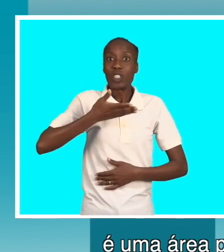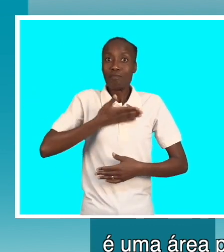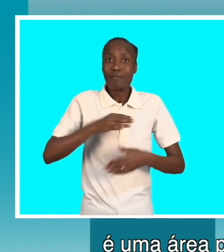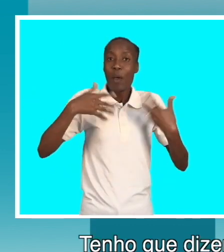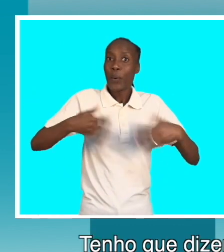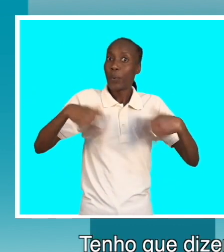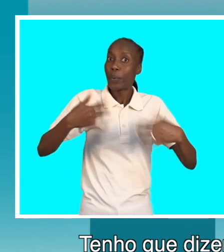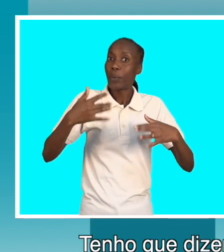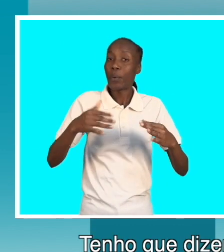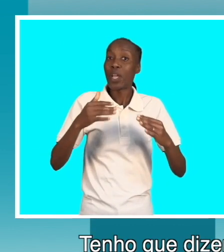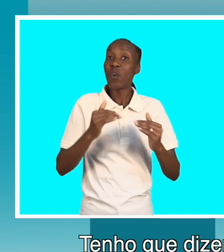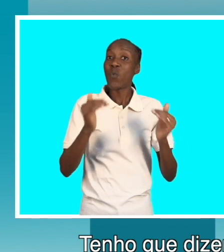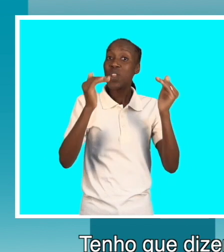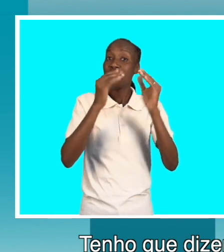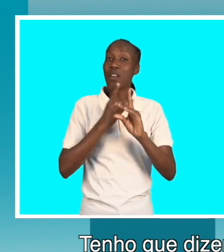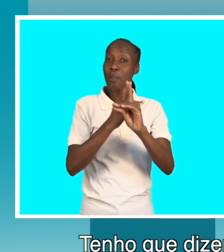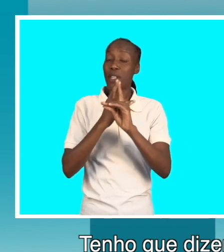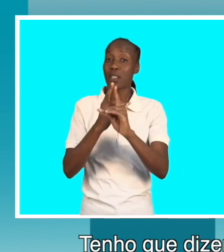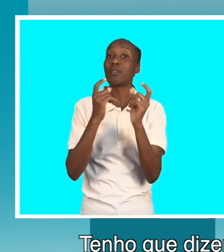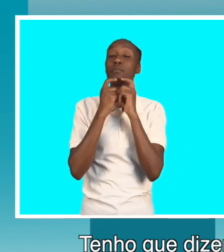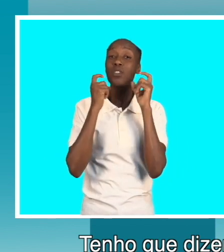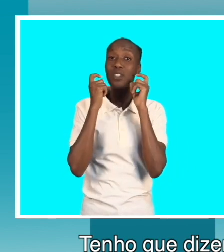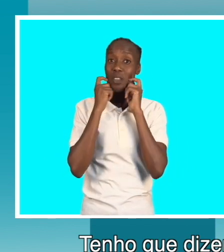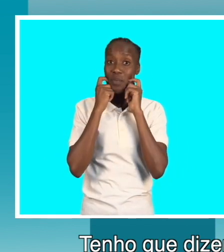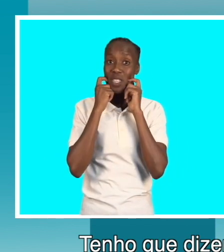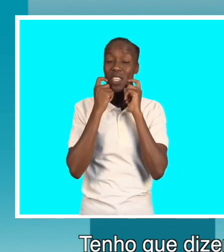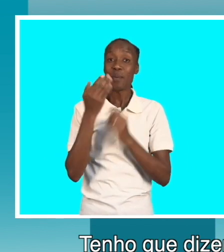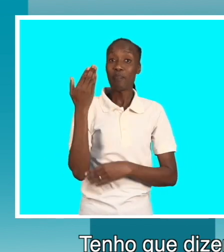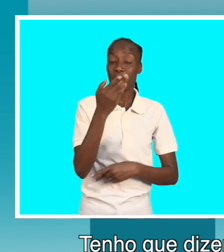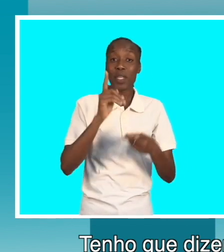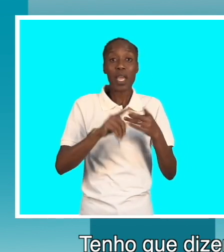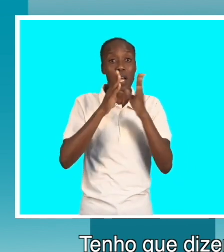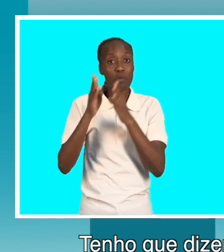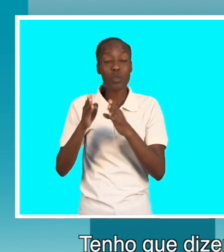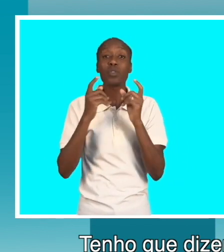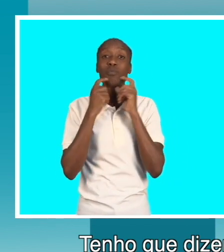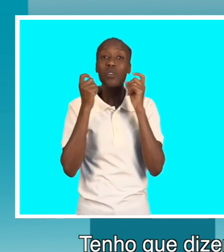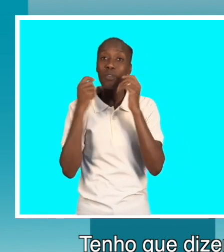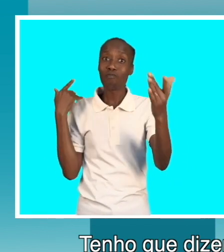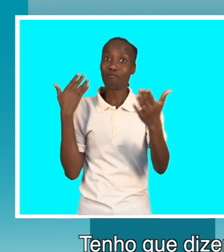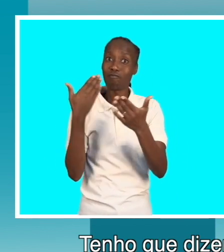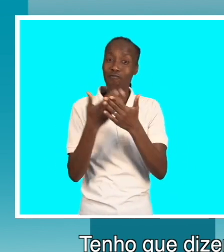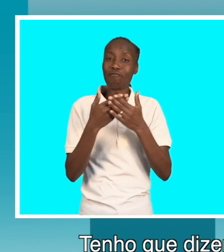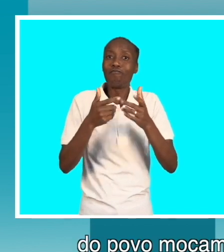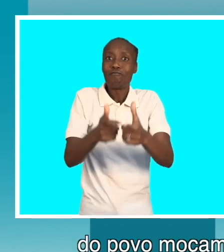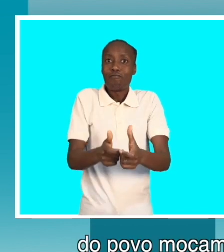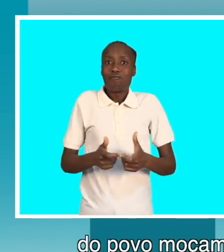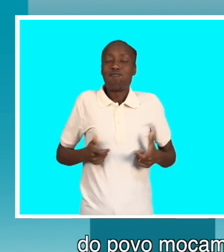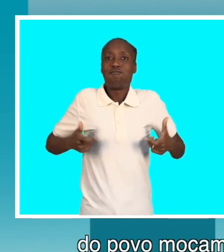tenho que dizer que nós ficamos impressionantes sobre o nível de participação do governo do Moçambique, dos povos do Moçambique